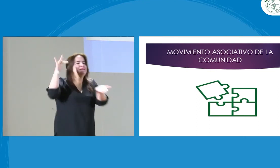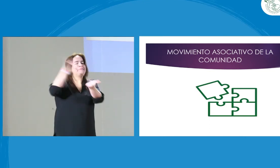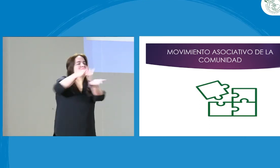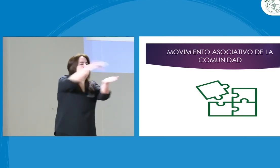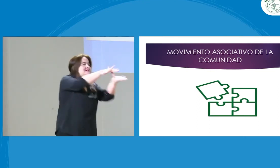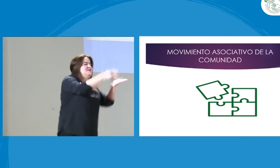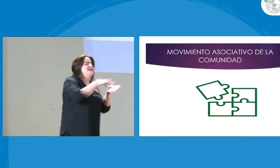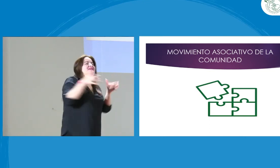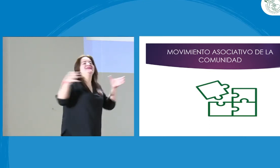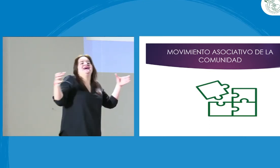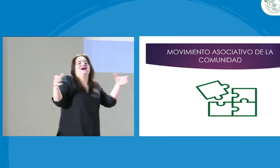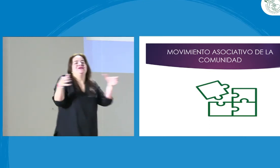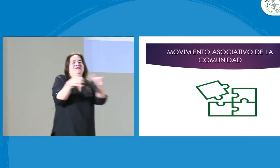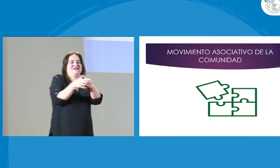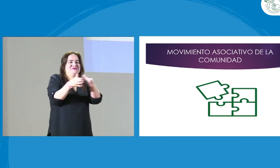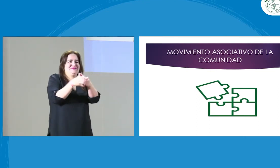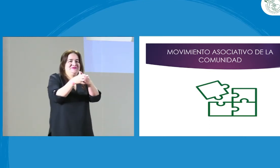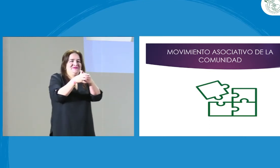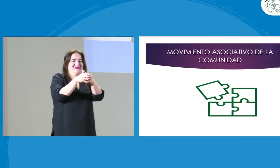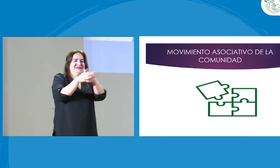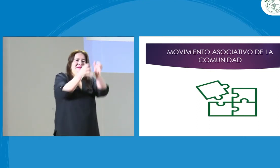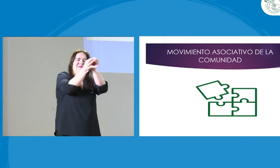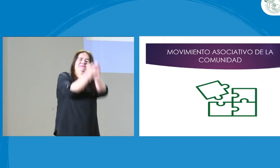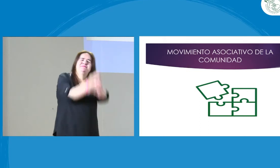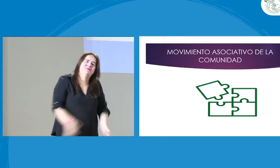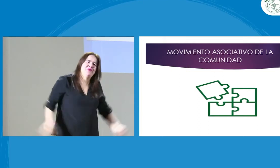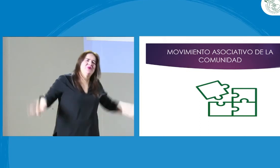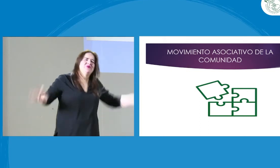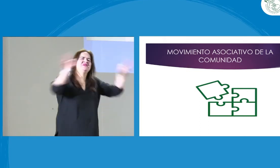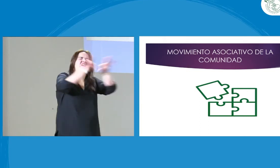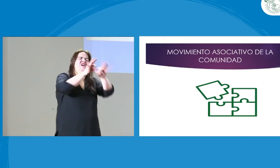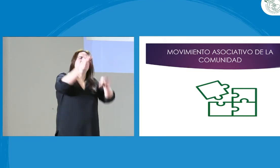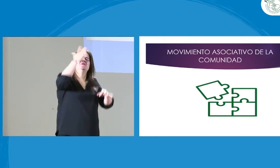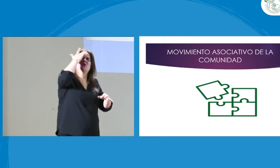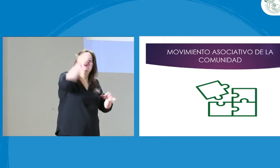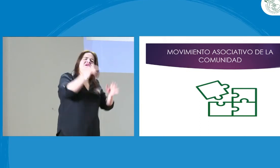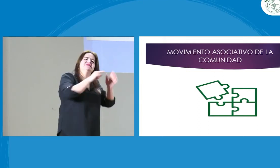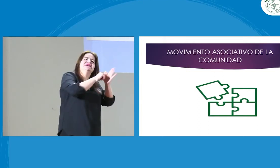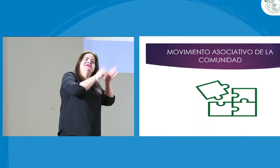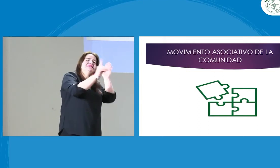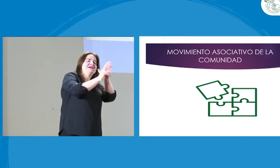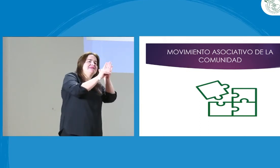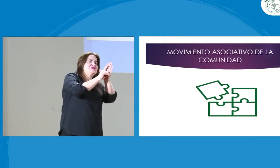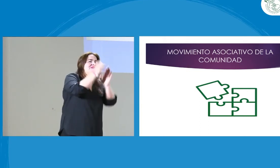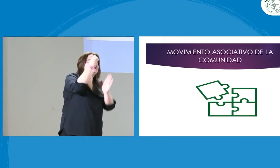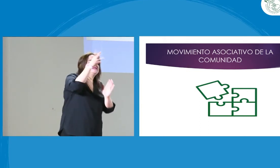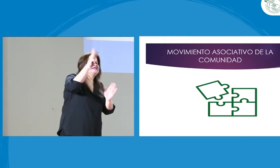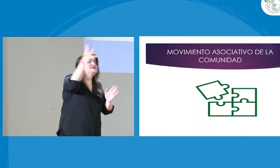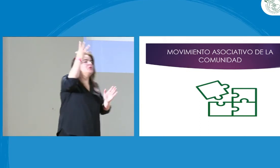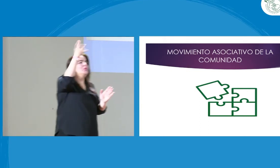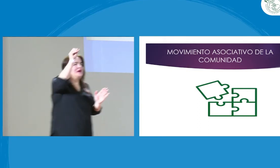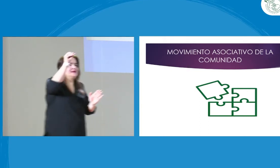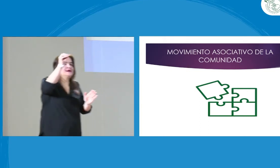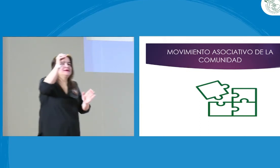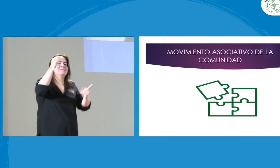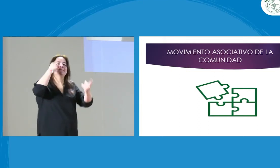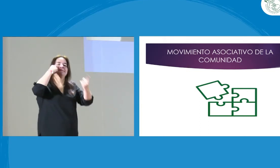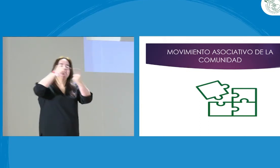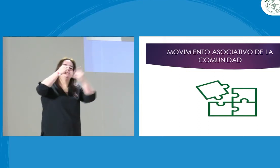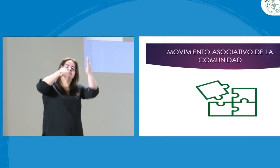Las mujeres, es importantísimo que ustedes participen de la comunidad, del movimiento asociativo. En el